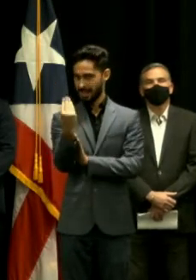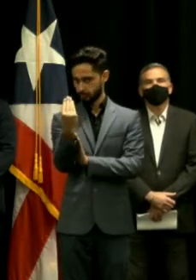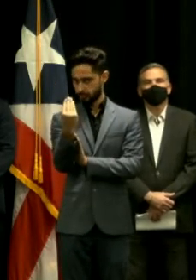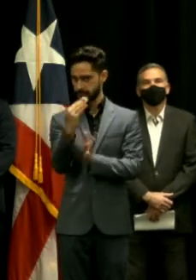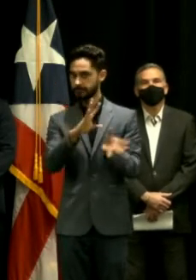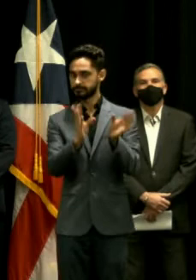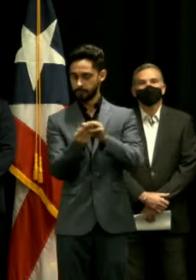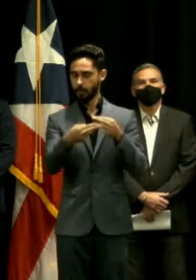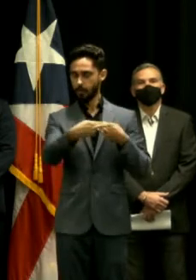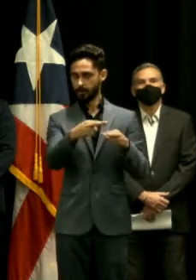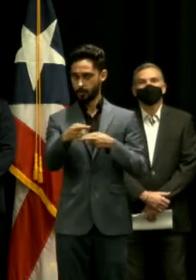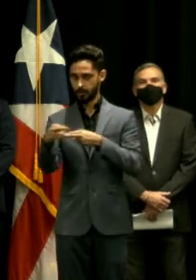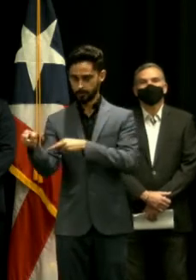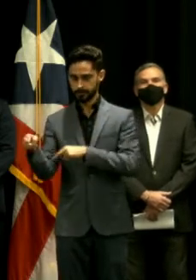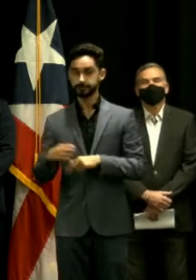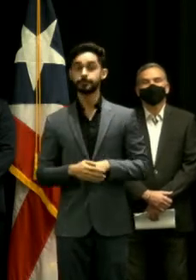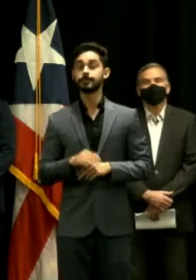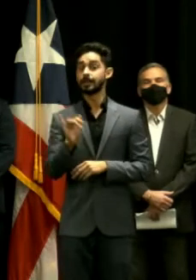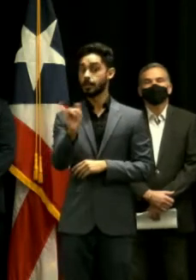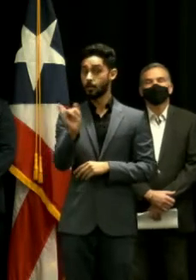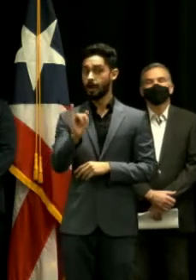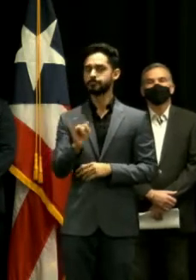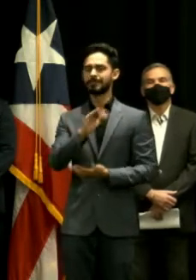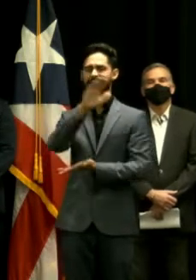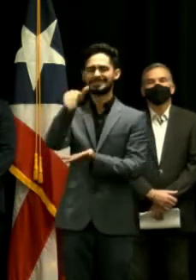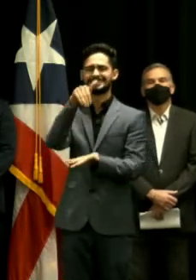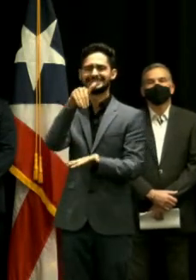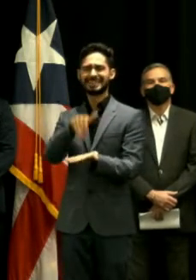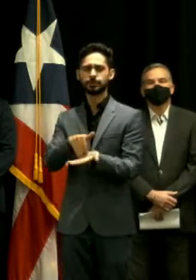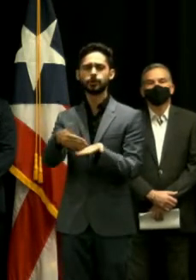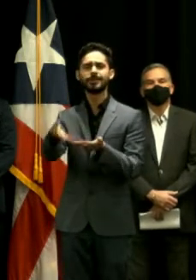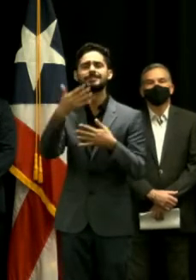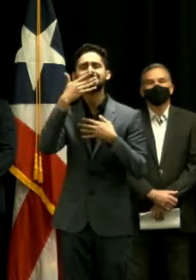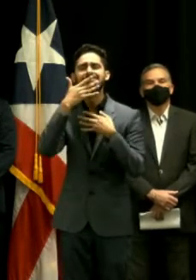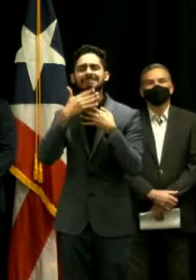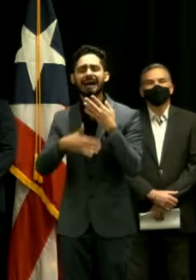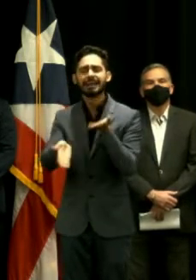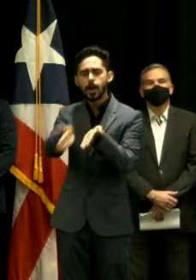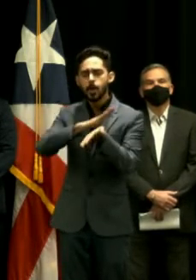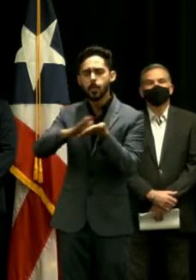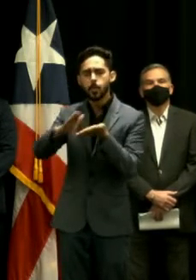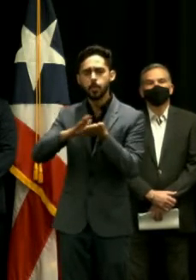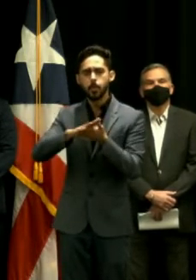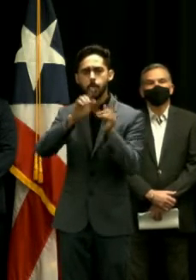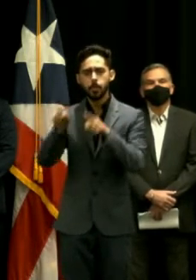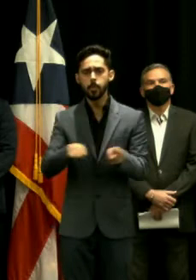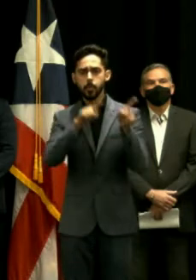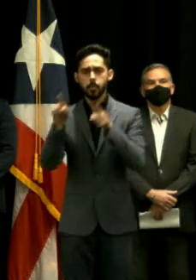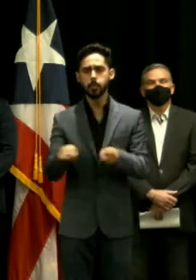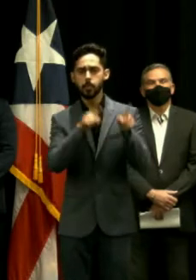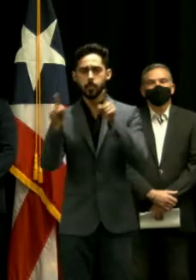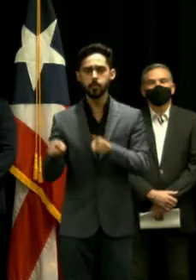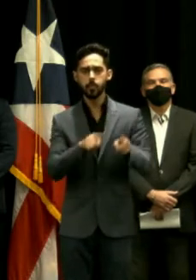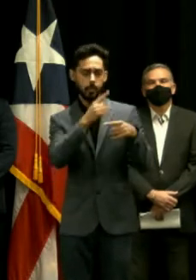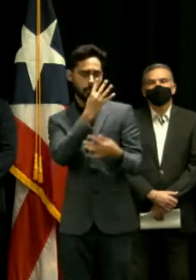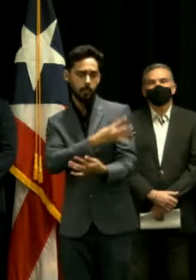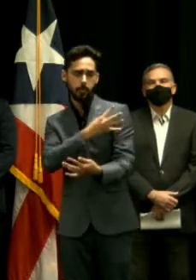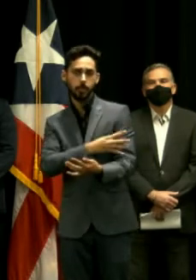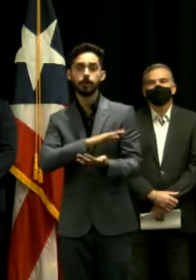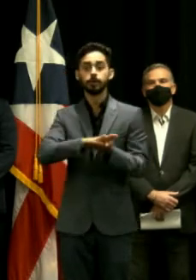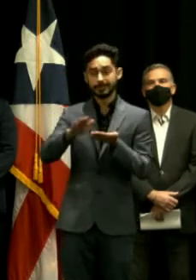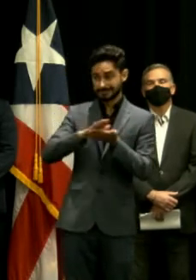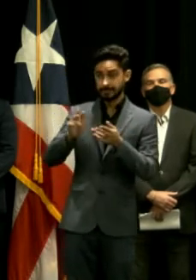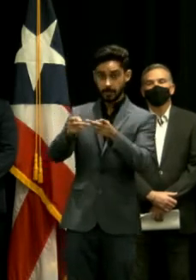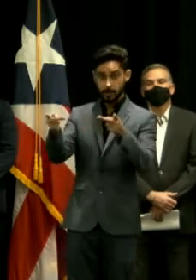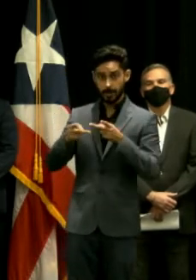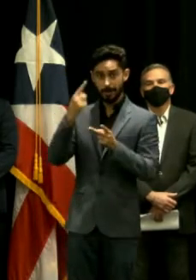ofrecerá un centro de diálisis que duplica de 6 a 12 estaciones lo que está disponible para los